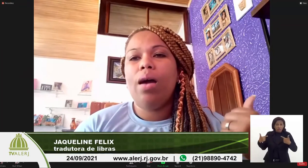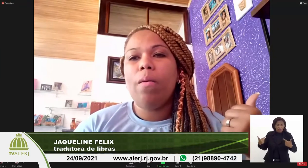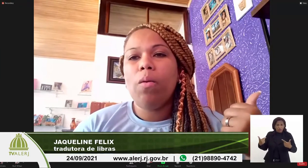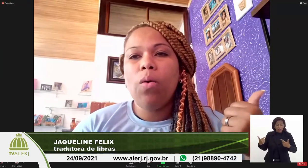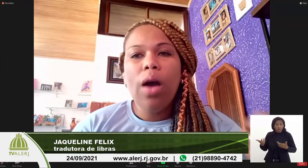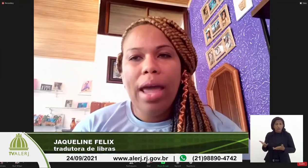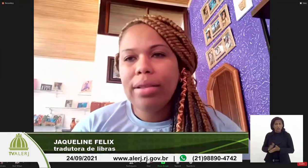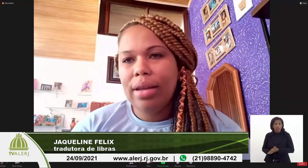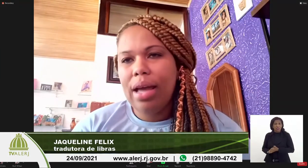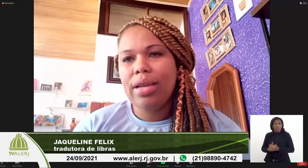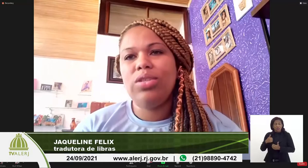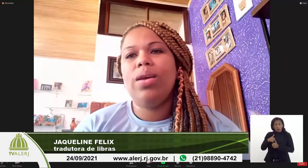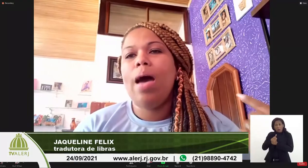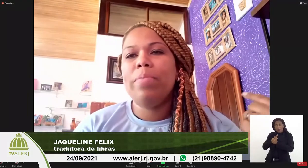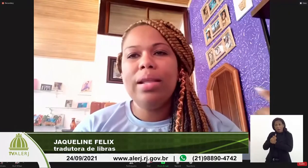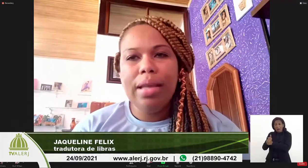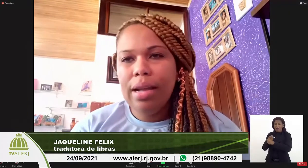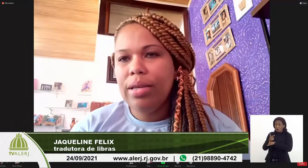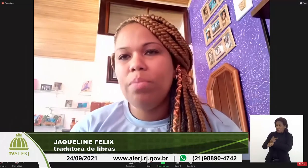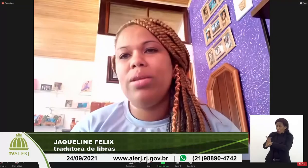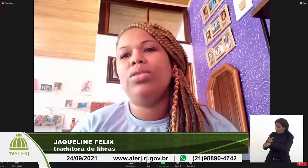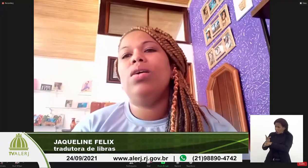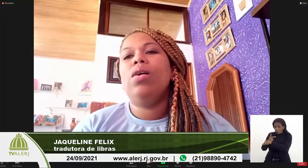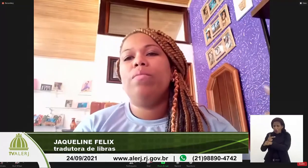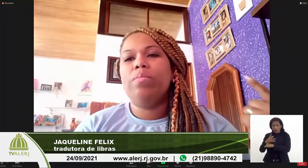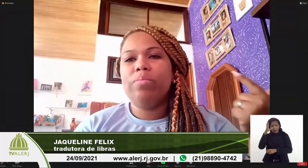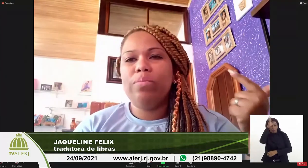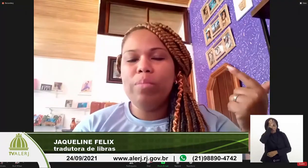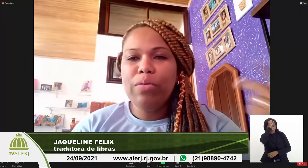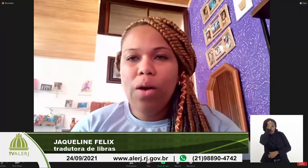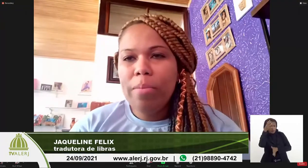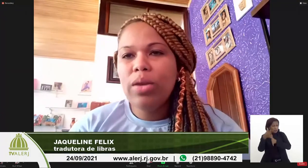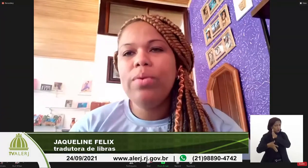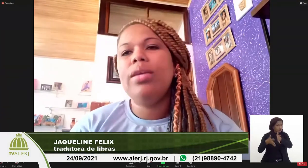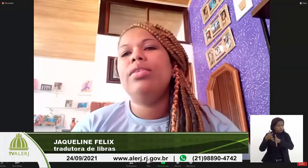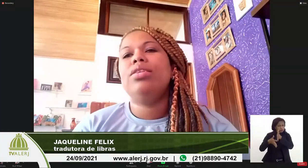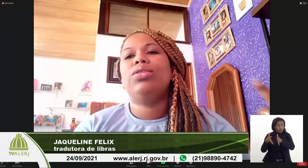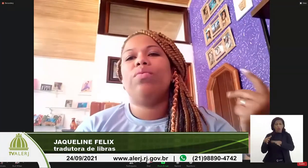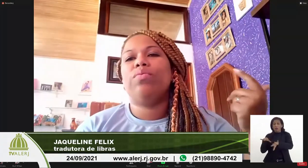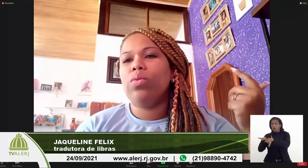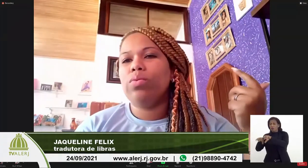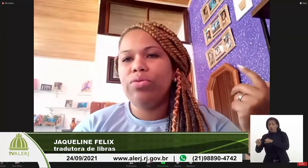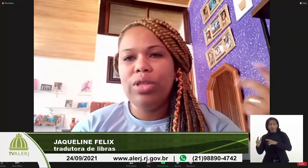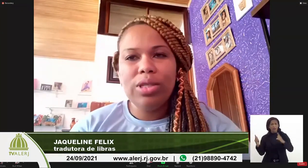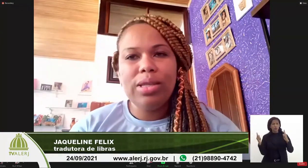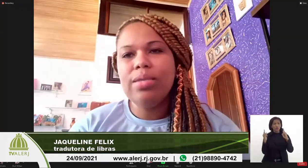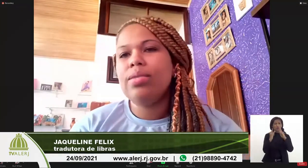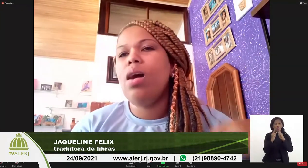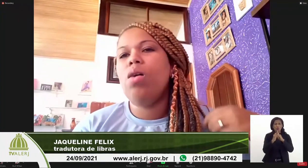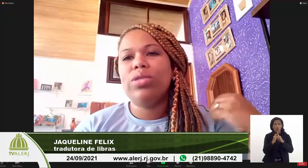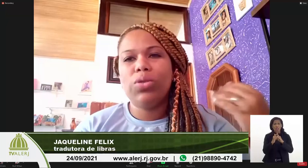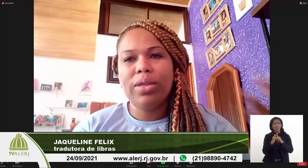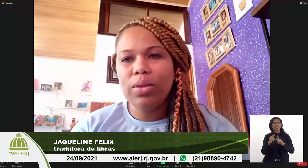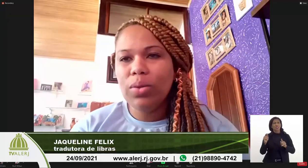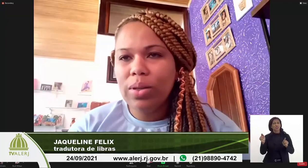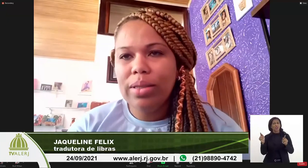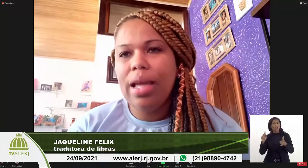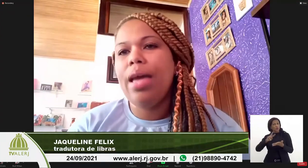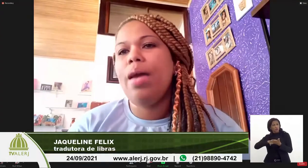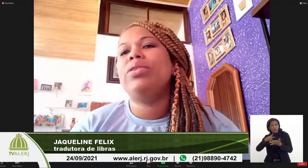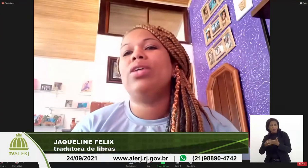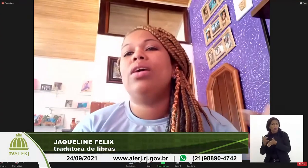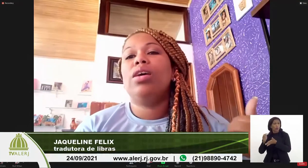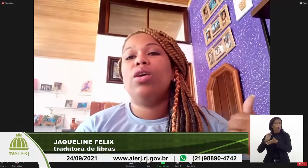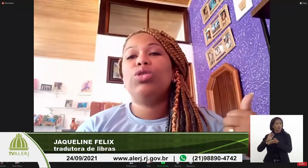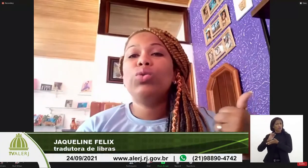correr atrás, aprender Libras, me formei no INIS, fiz extensão, hoje eu sou tradutora